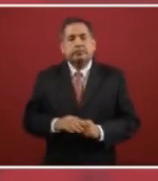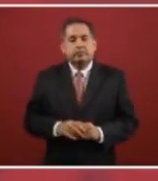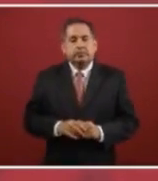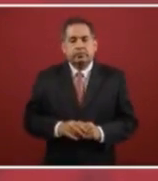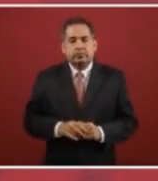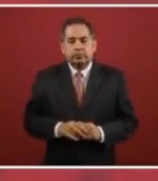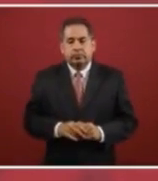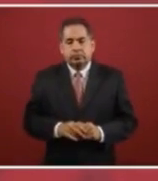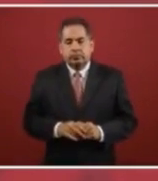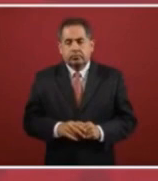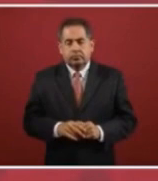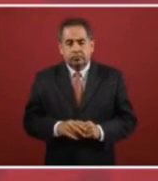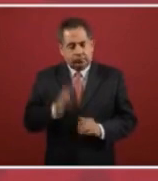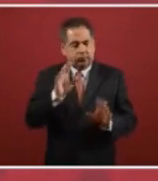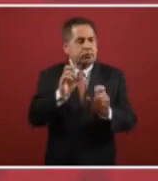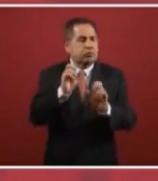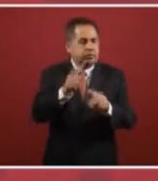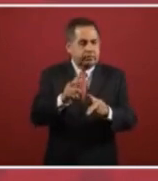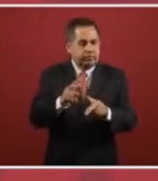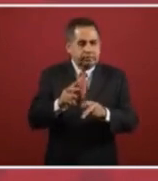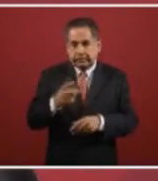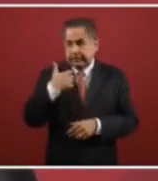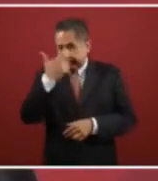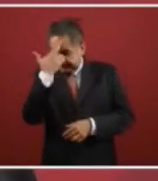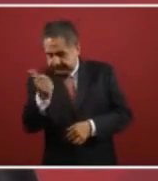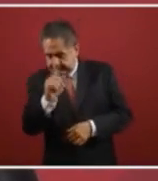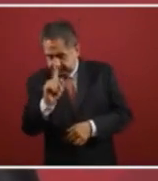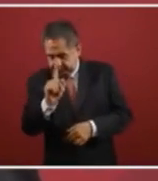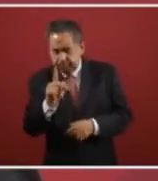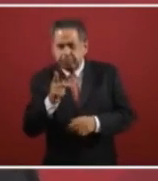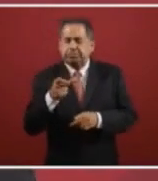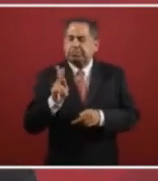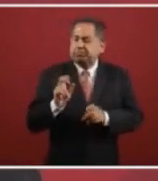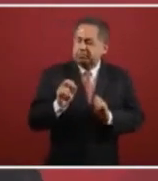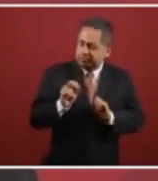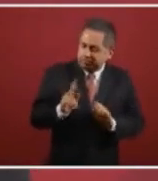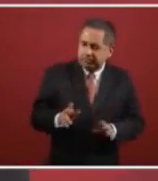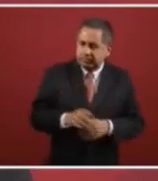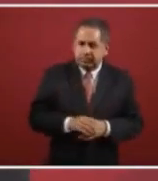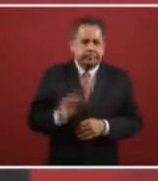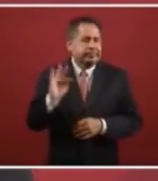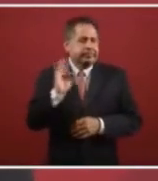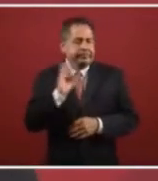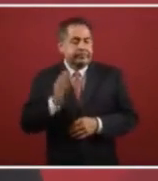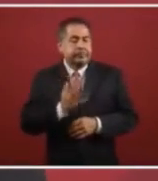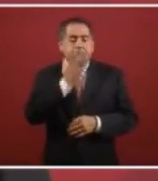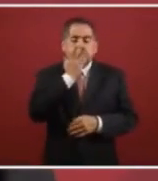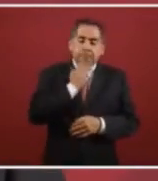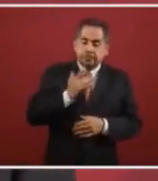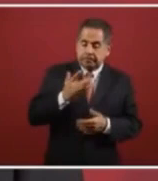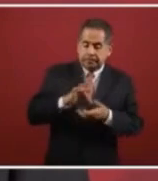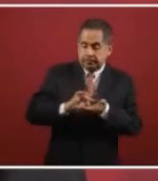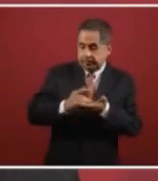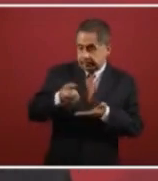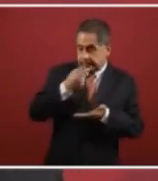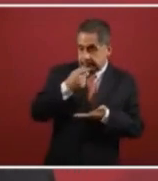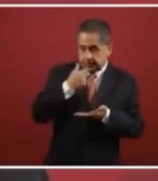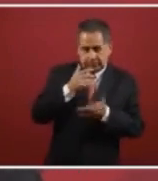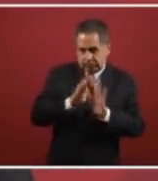acertando sin conceder de que no tiene el medicamento